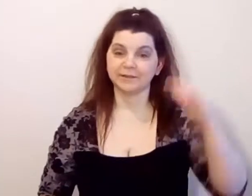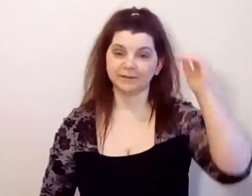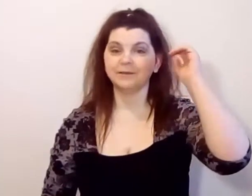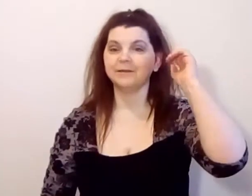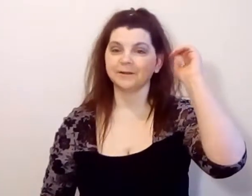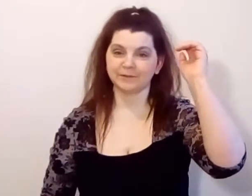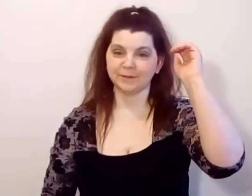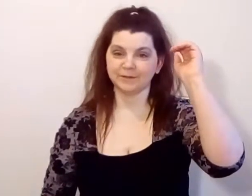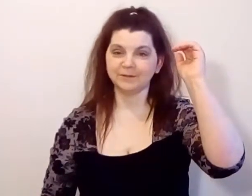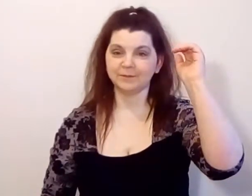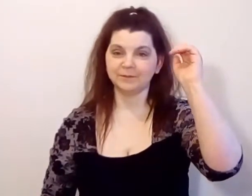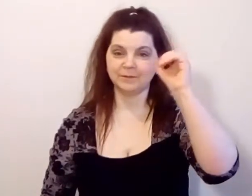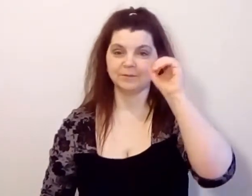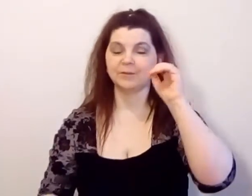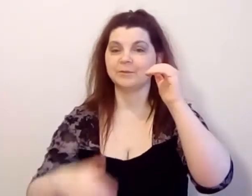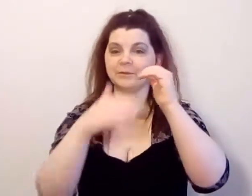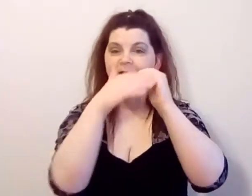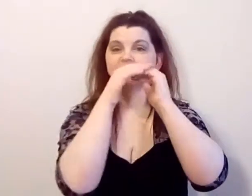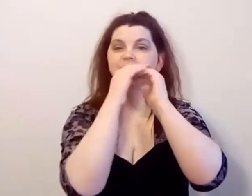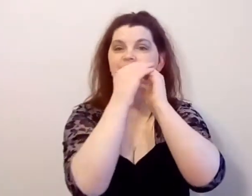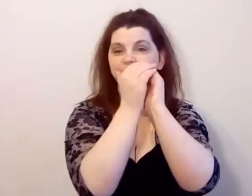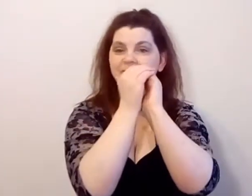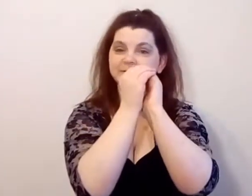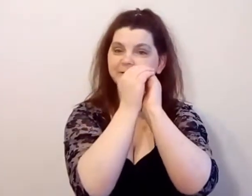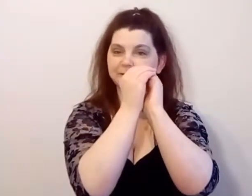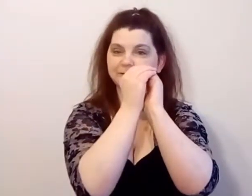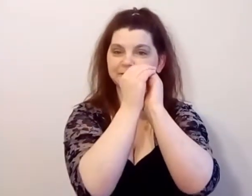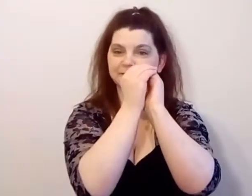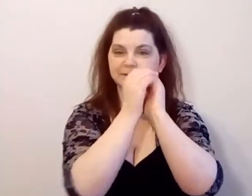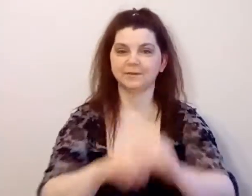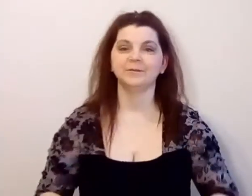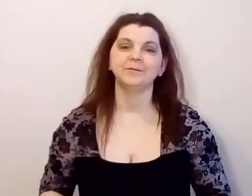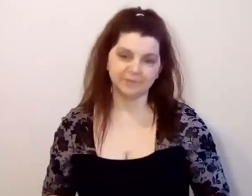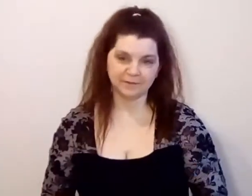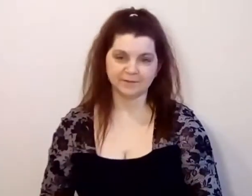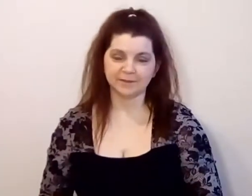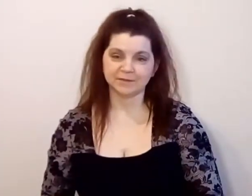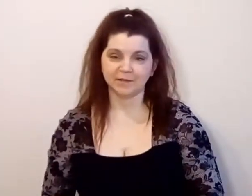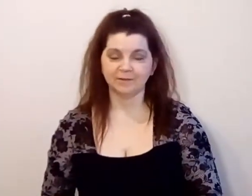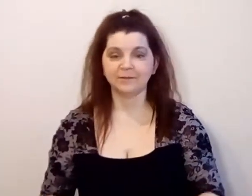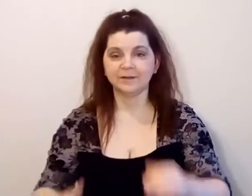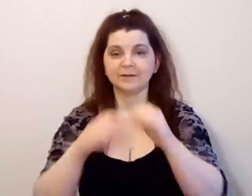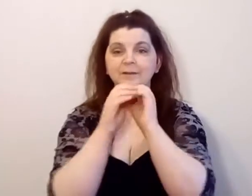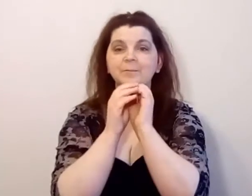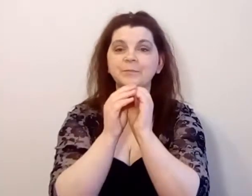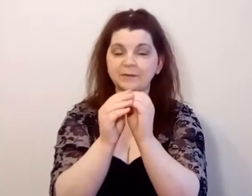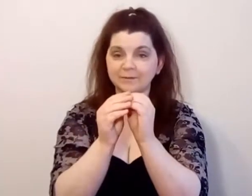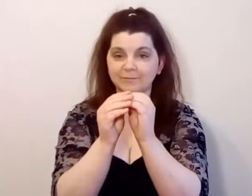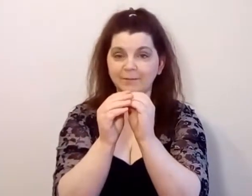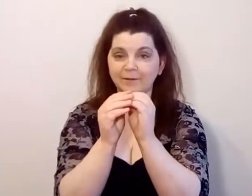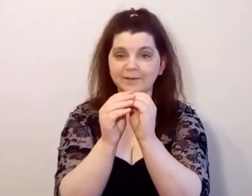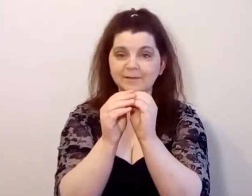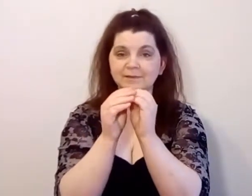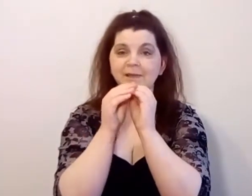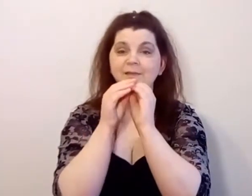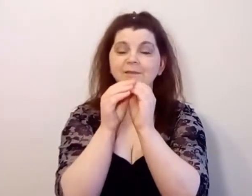как и харизматизм не бывает без лидерских начал. Это два понятия, и они